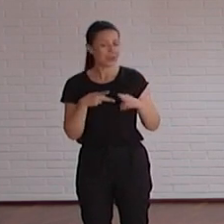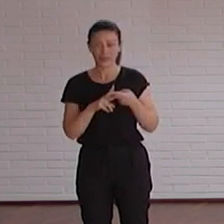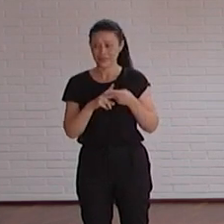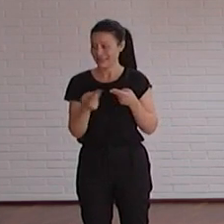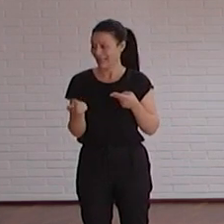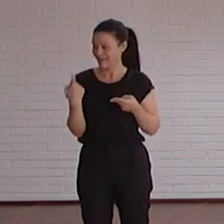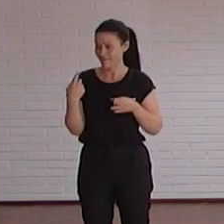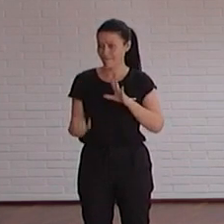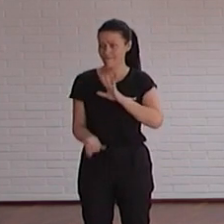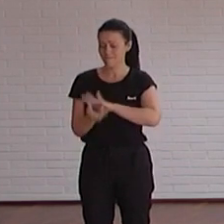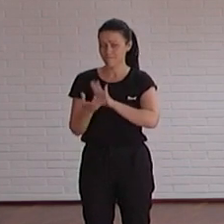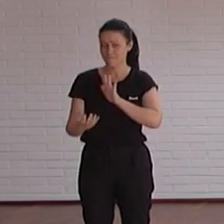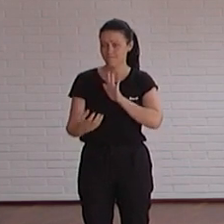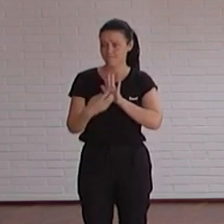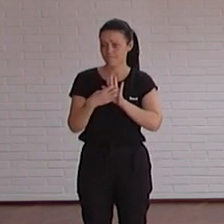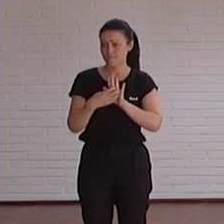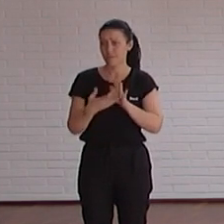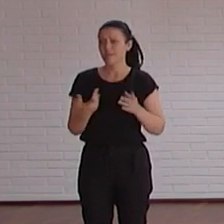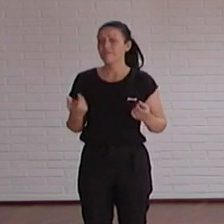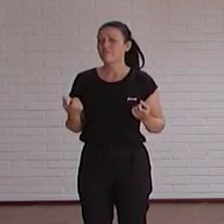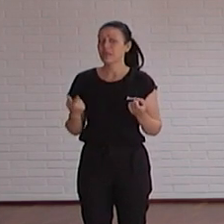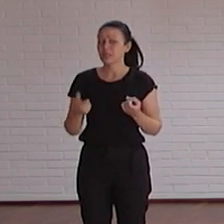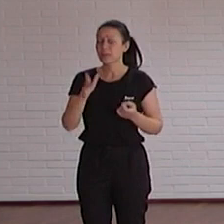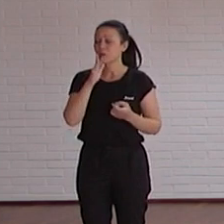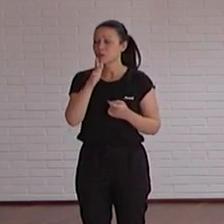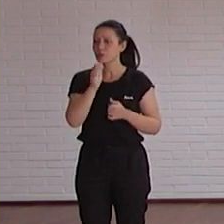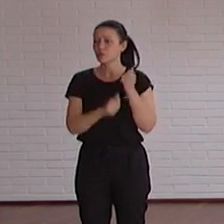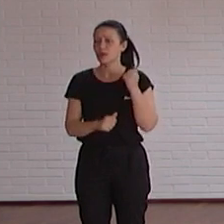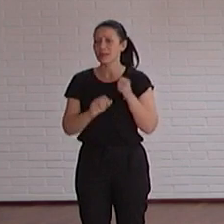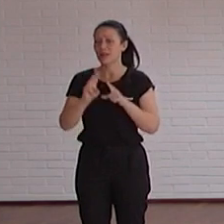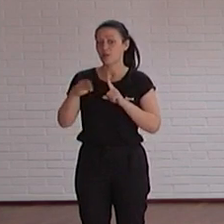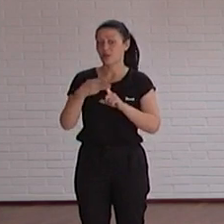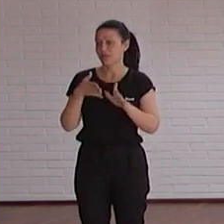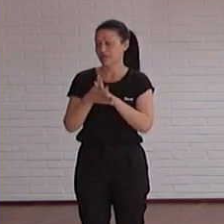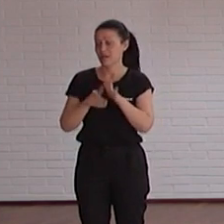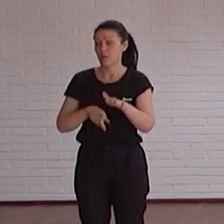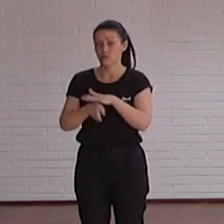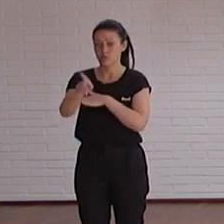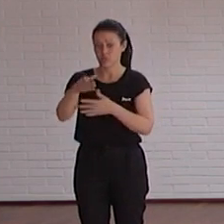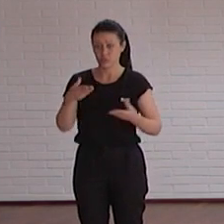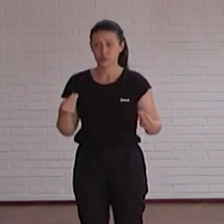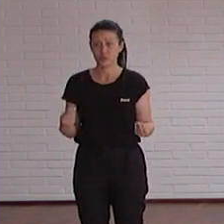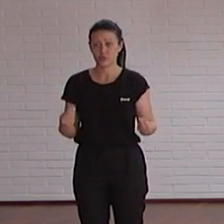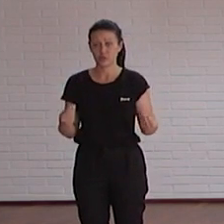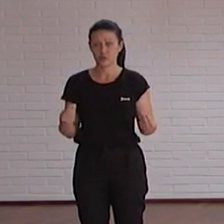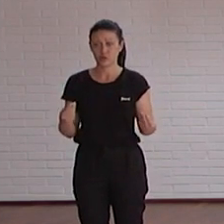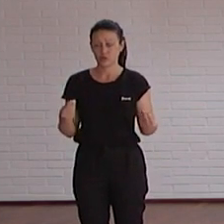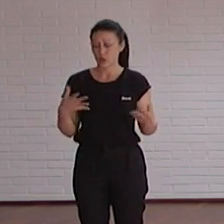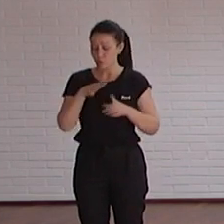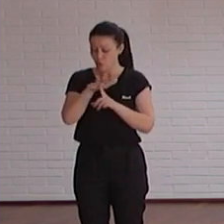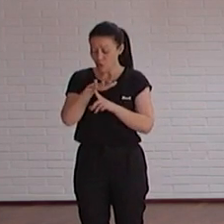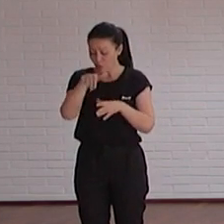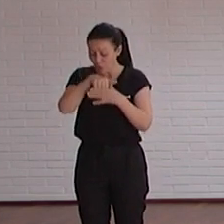pusimos ayer y os digo por qué hacía falta esa herramienta porque la web ha evolucionado muchísimo es verdad que hemos cambiado el aspecto pero lo que es el